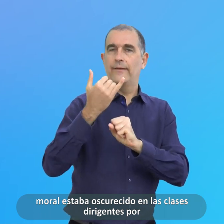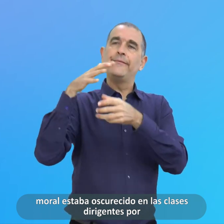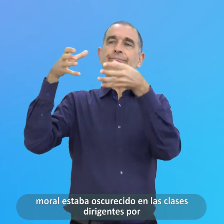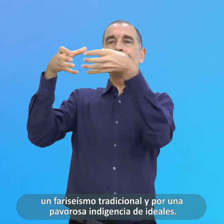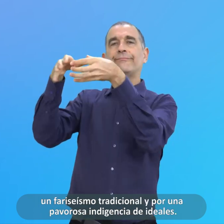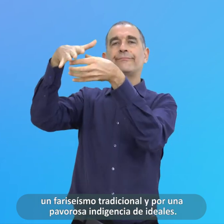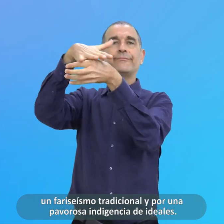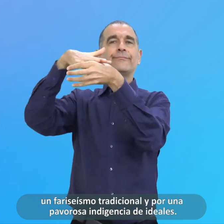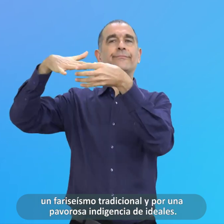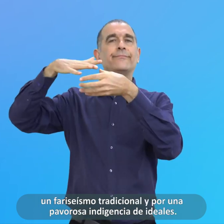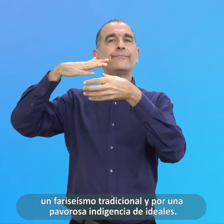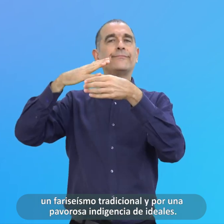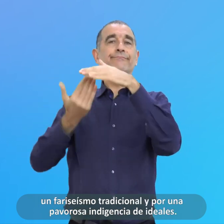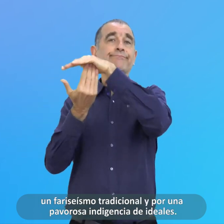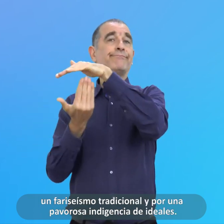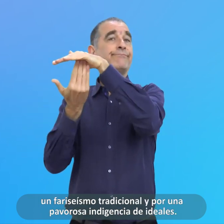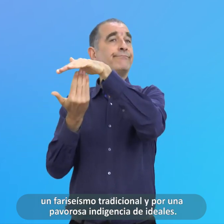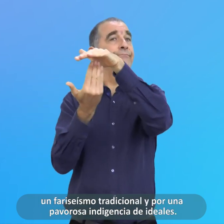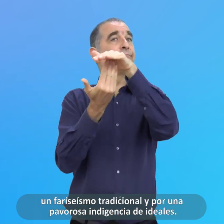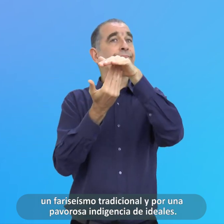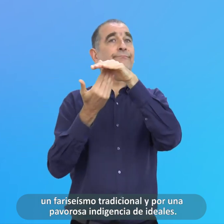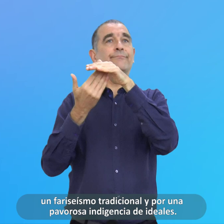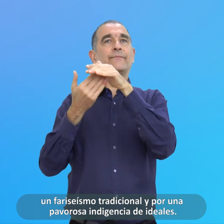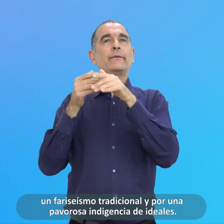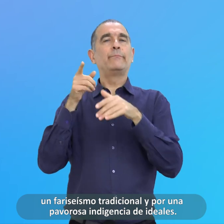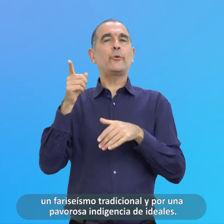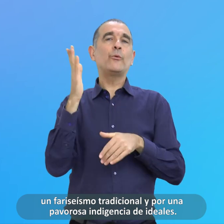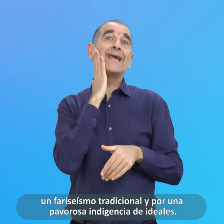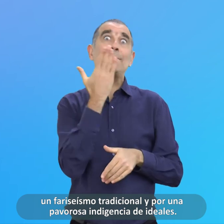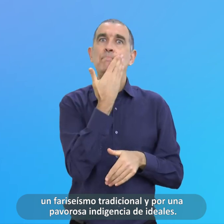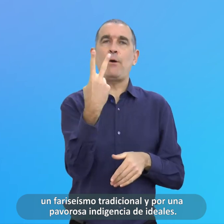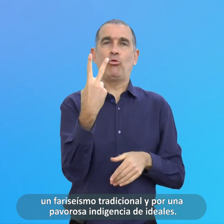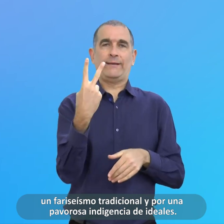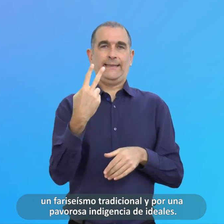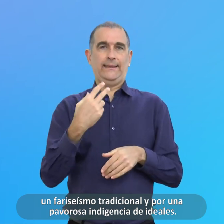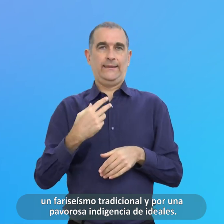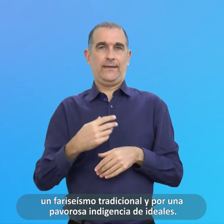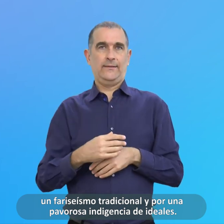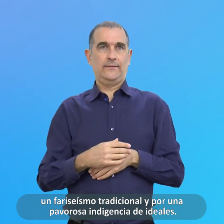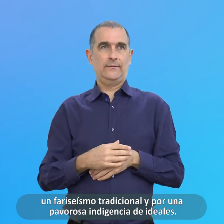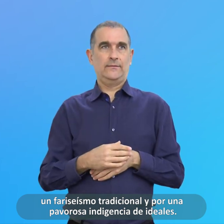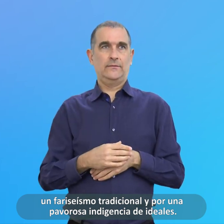Dirigentes Por Un Fariseísmo Tradicional